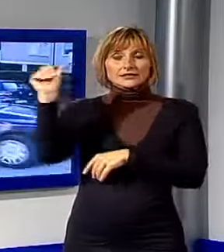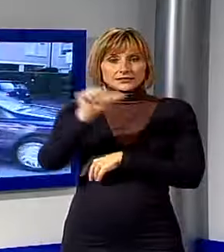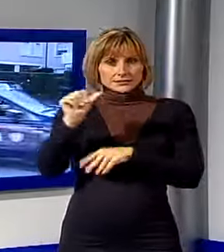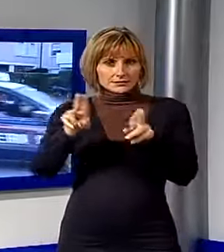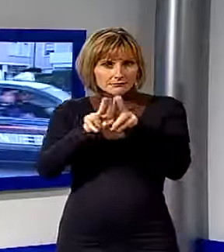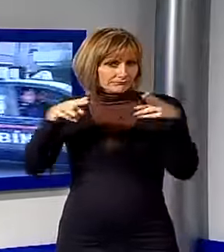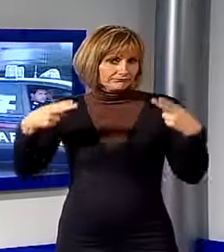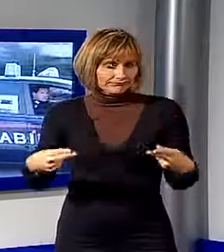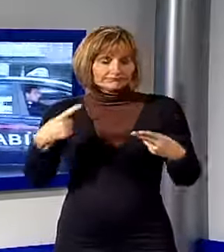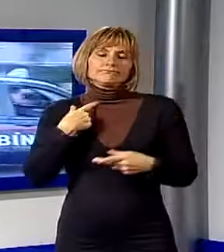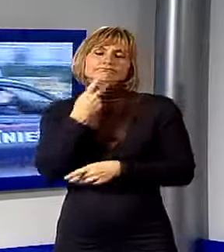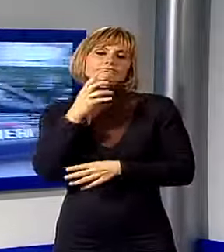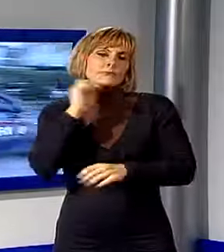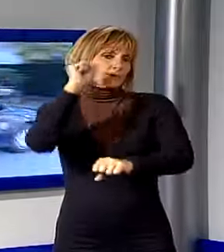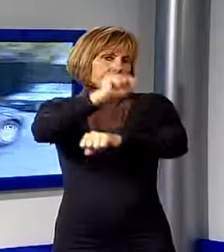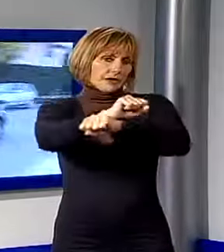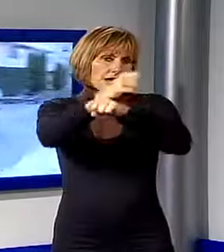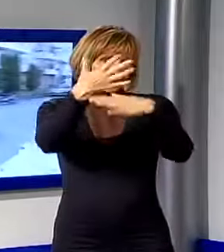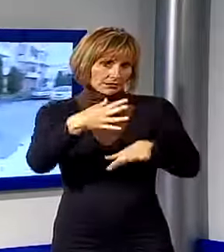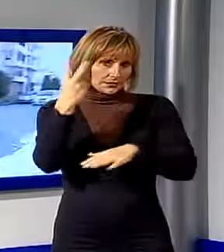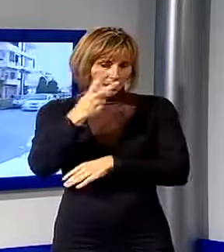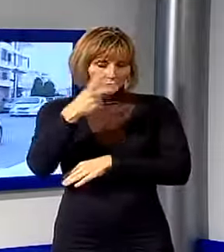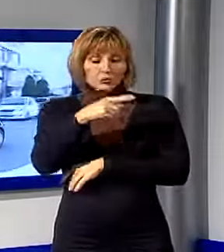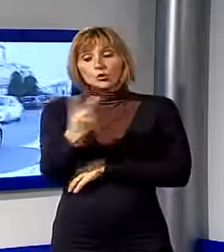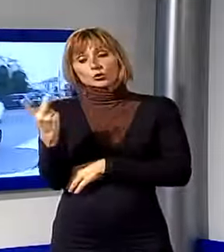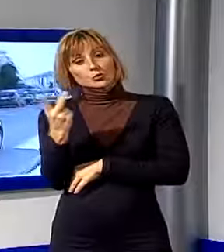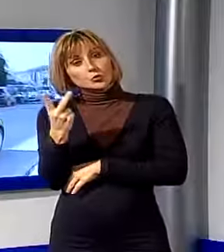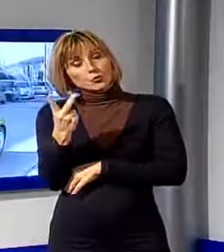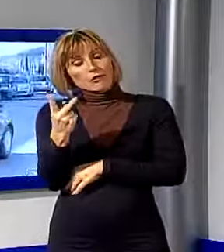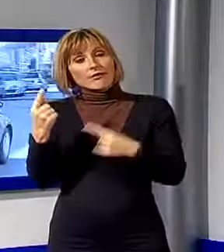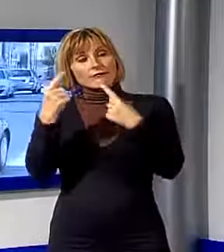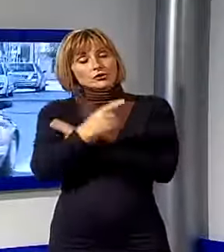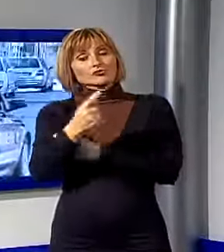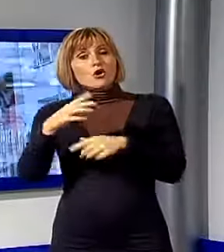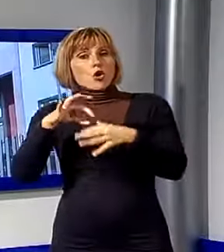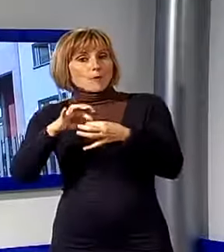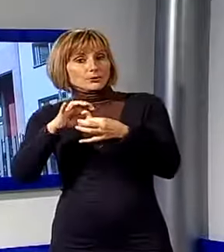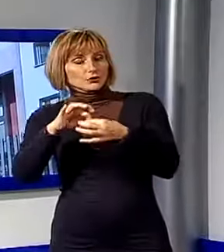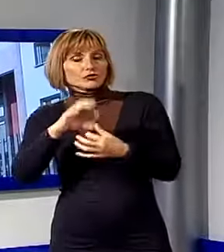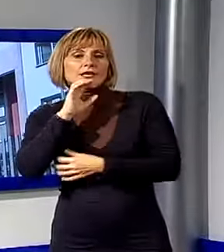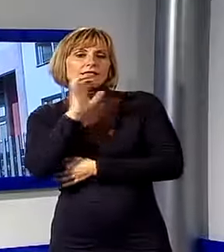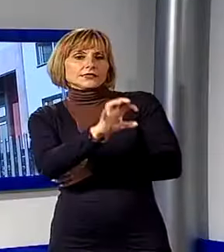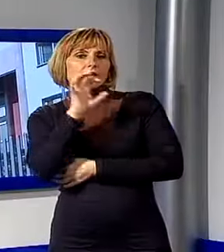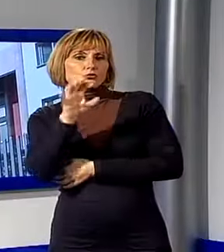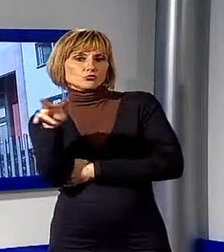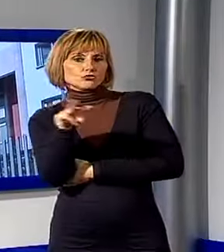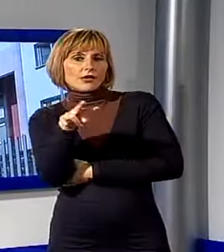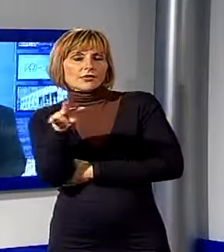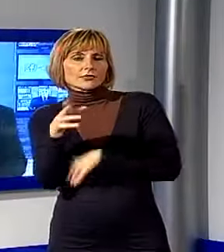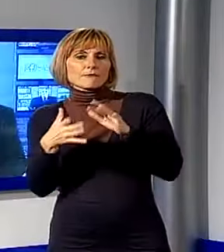cautelare disposta dal Tribunale di Lucca, mentre gli altri due autori sono al momento denunciati a piede libero.